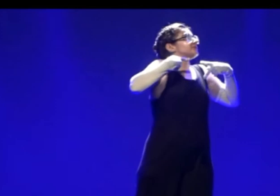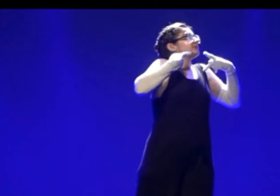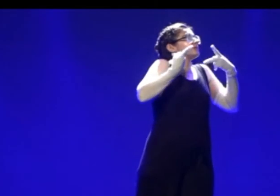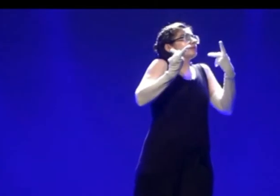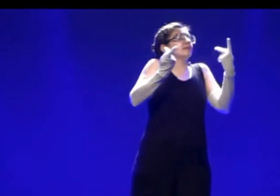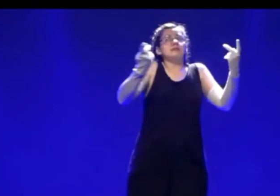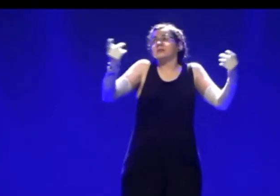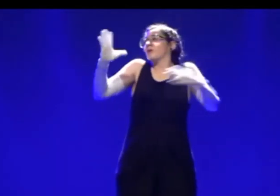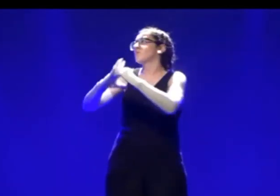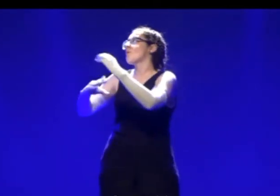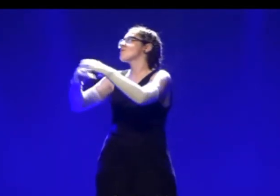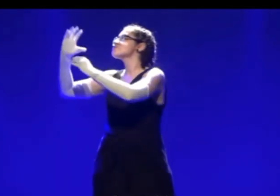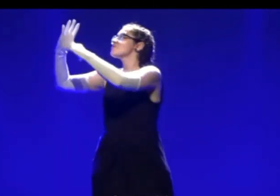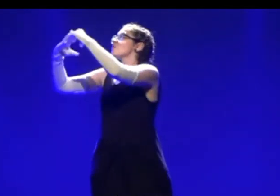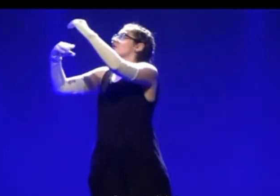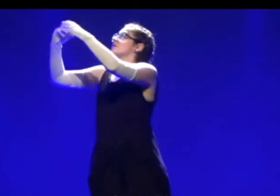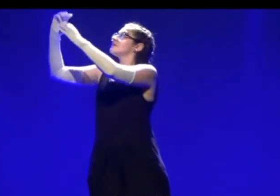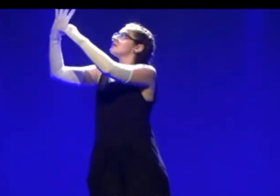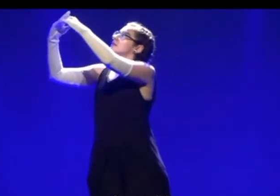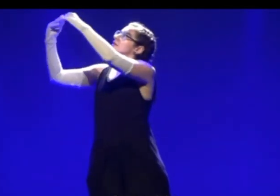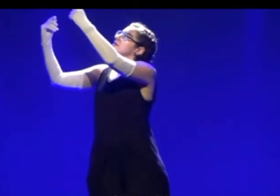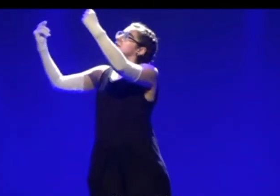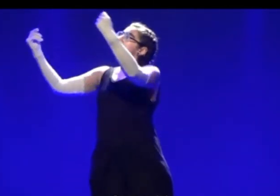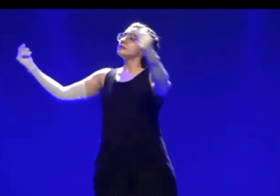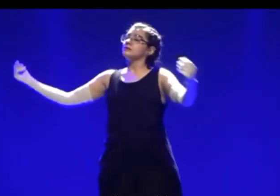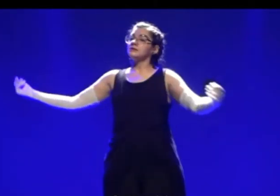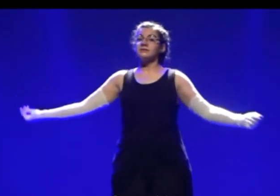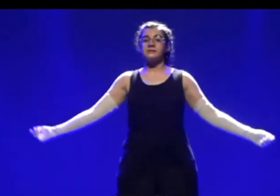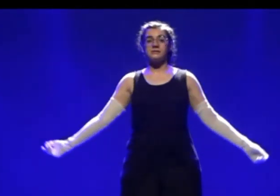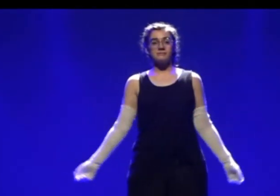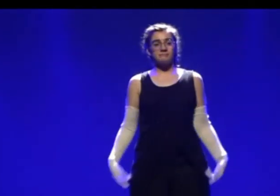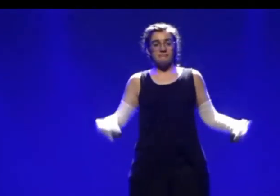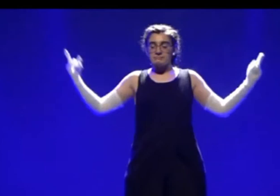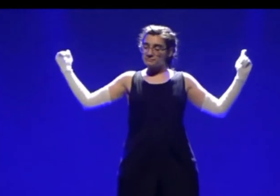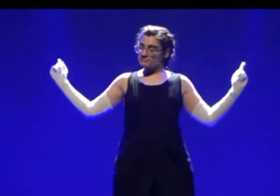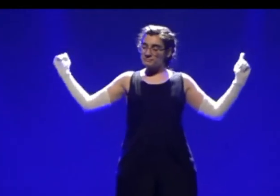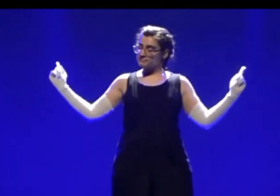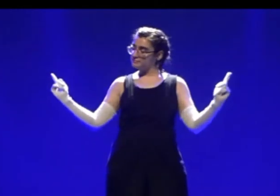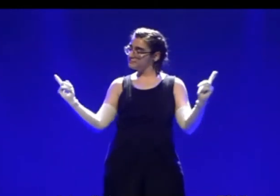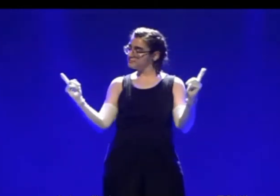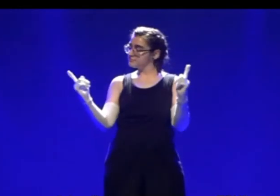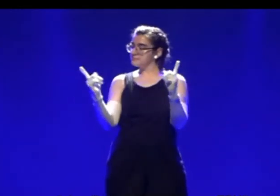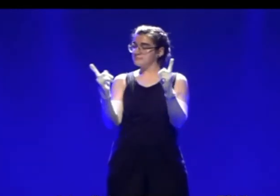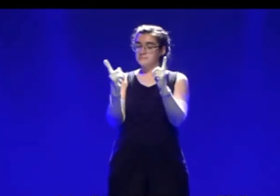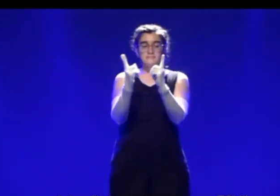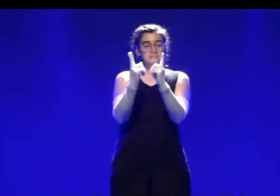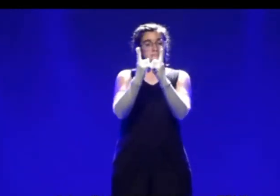car mes joies, aujourd'hui, ça commence